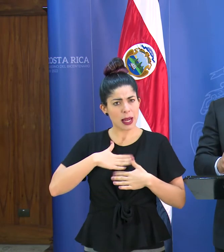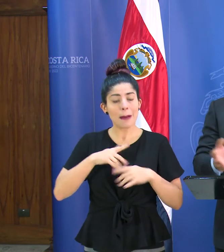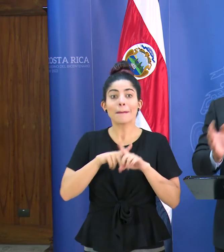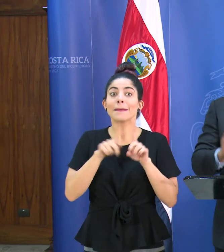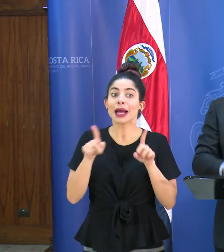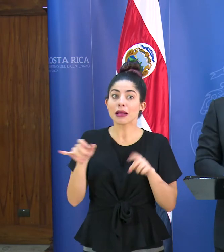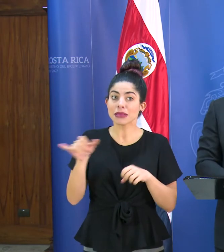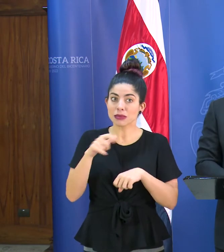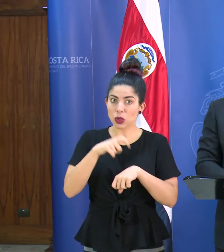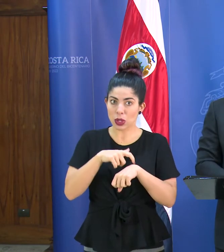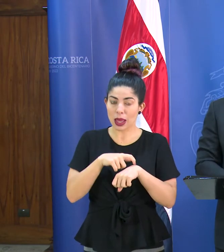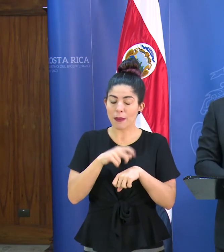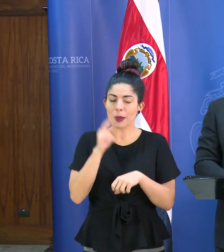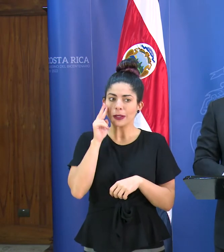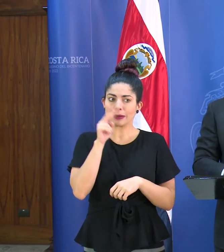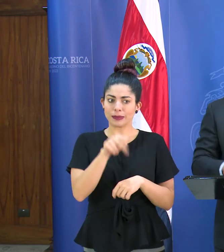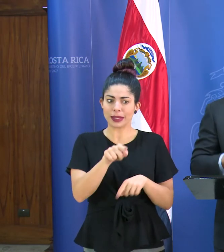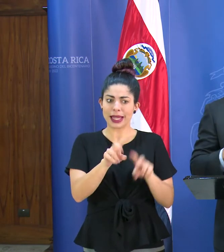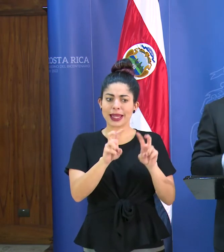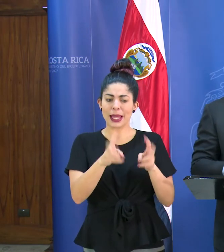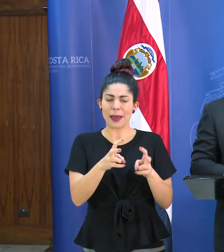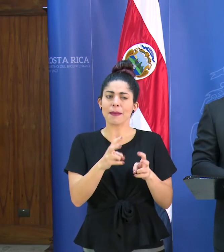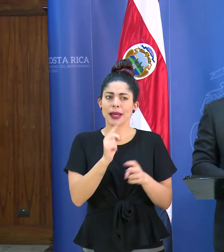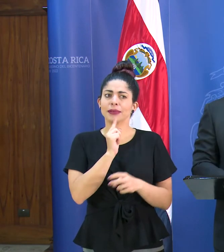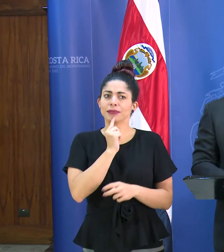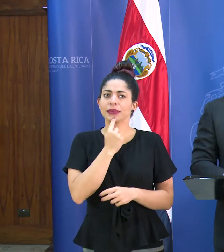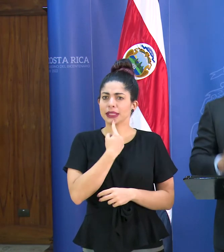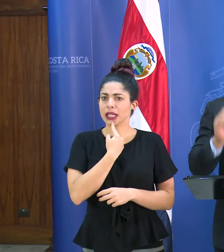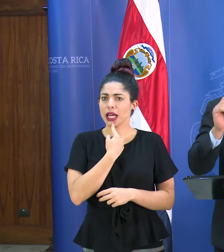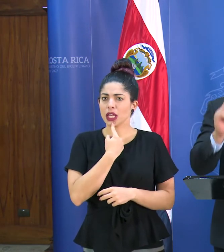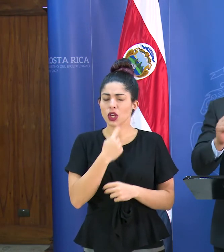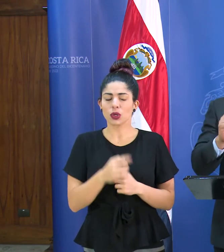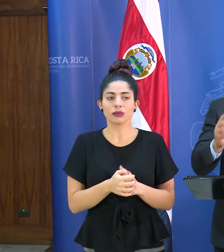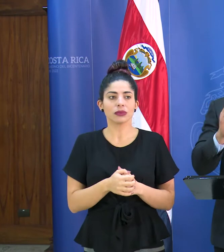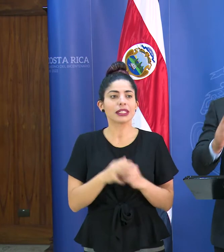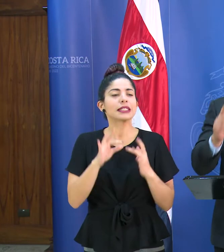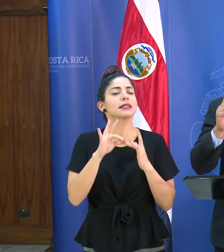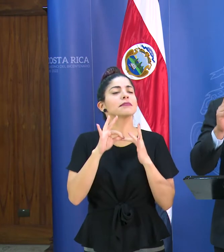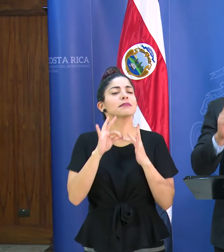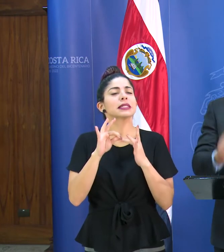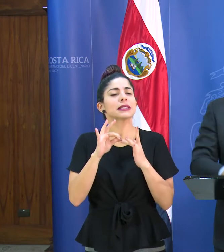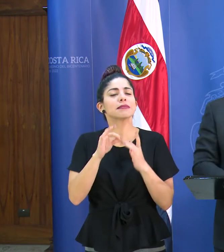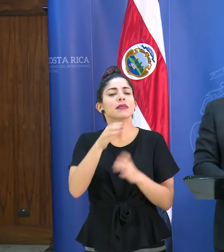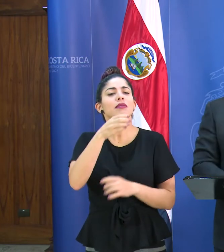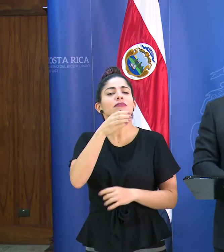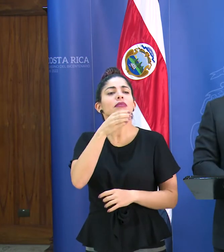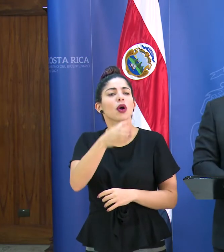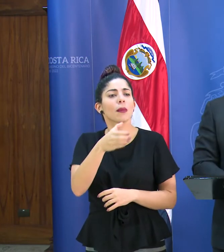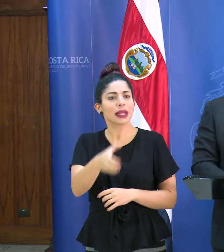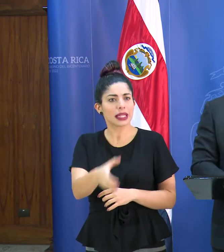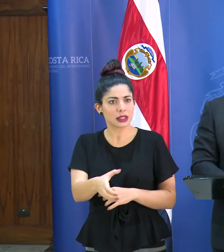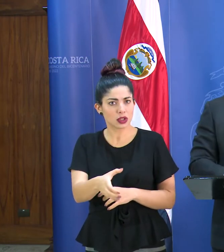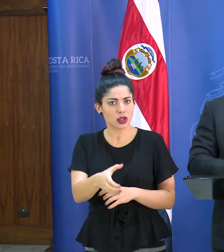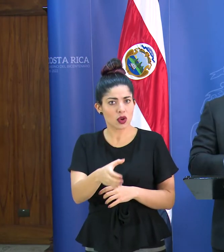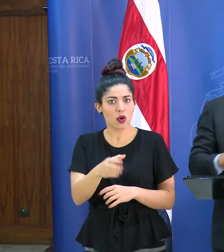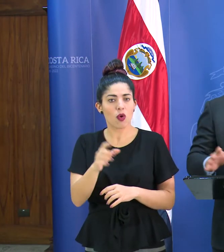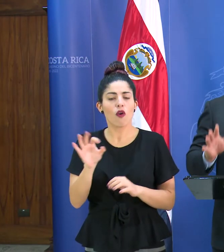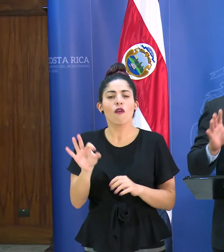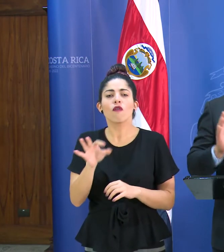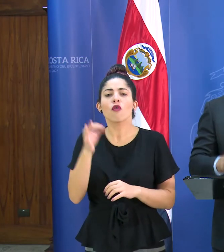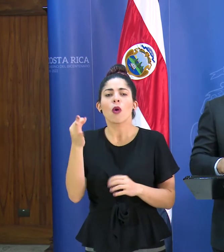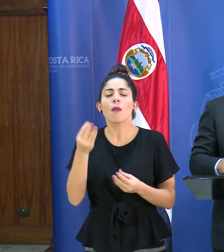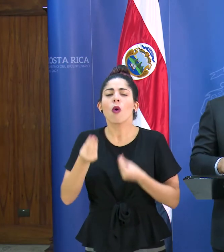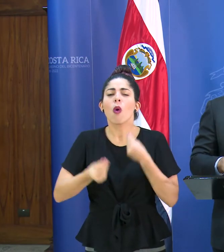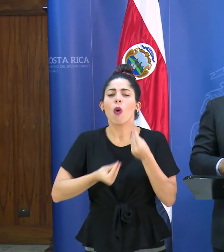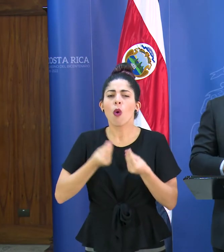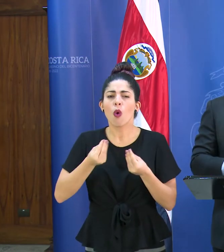vez de tomar este asunto con mucha seriedad. Y la principal recomendación, la forma en que todas